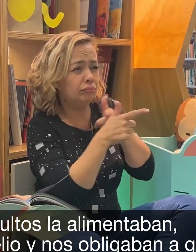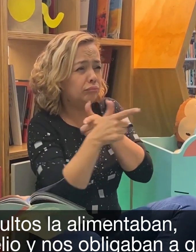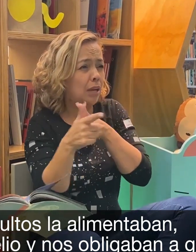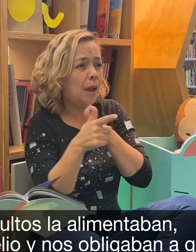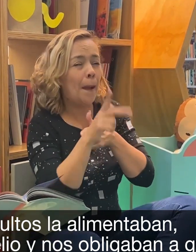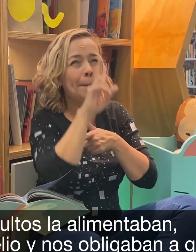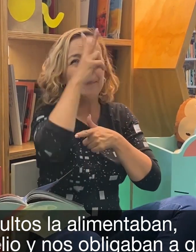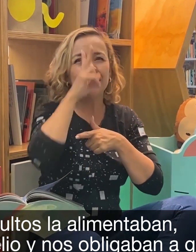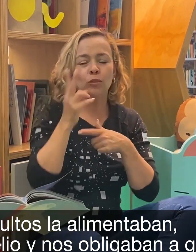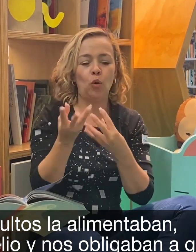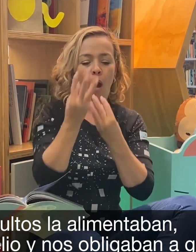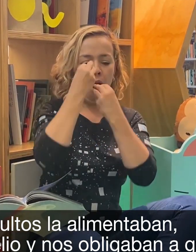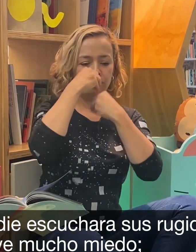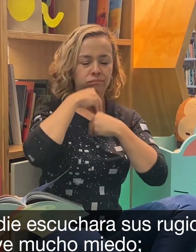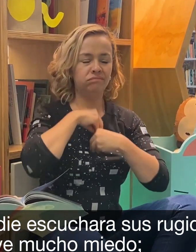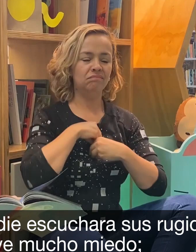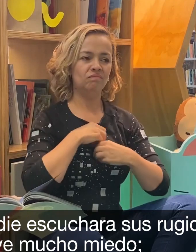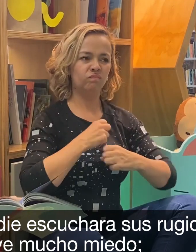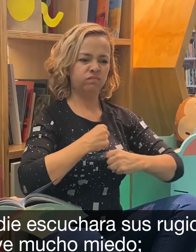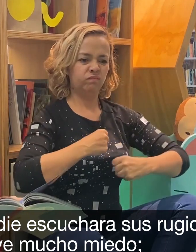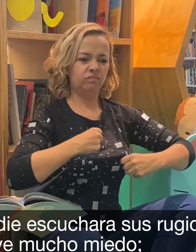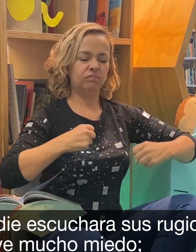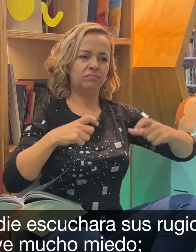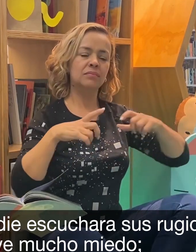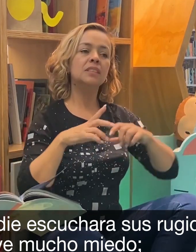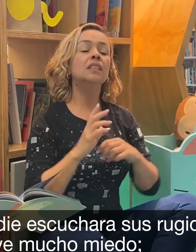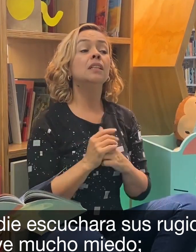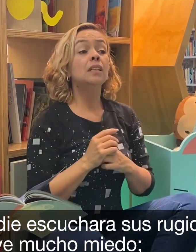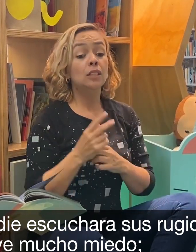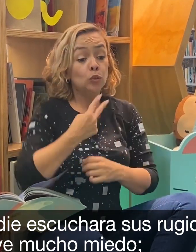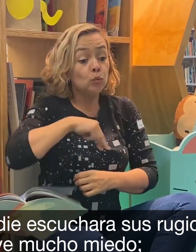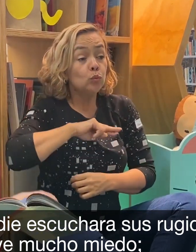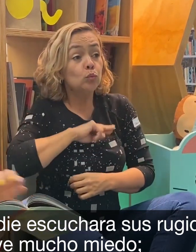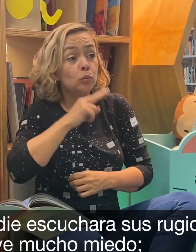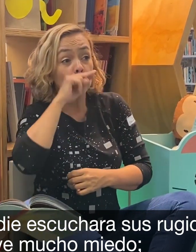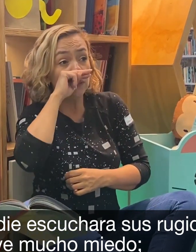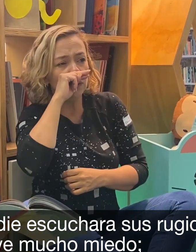Y nos obligaban a gritar para que nadie escuchara sus ruidos.